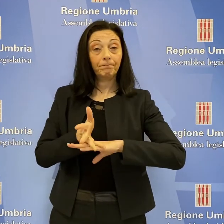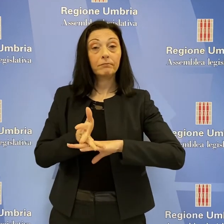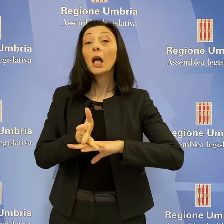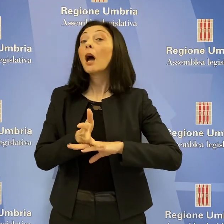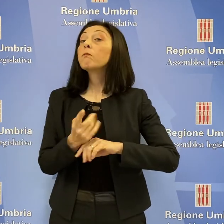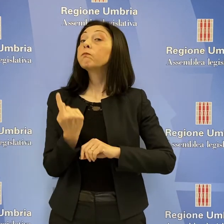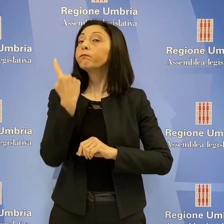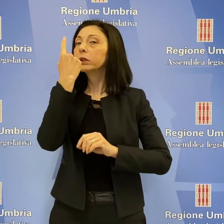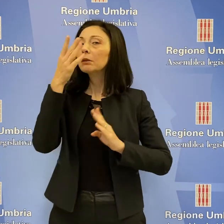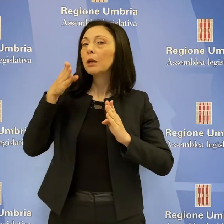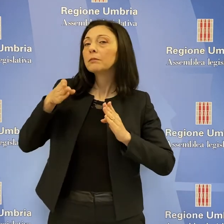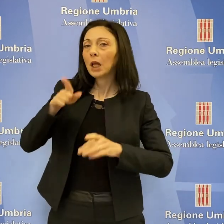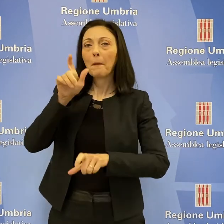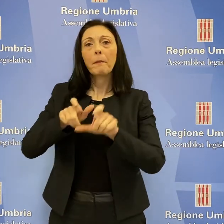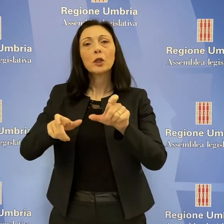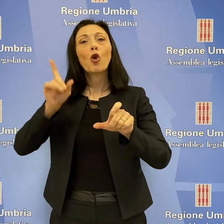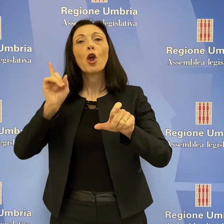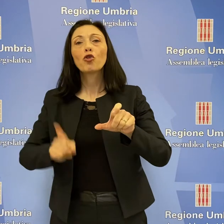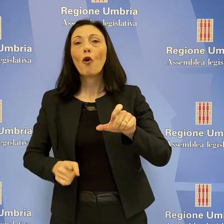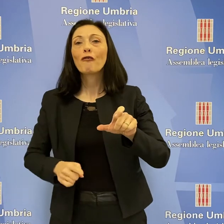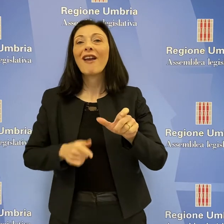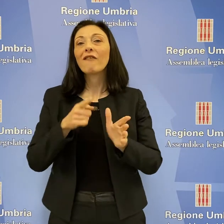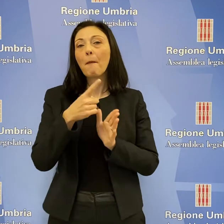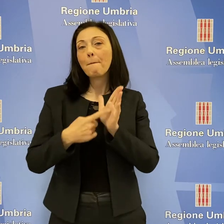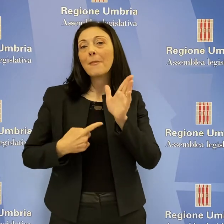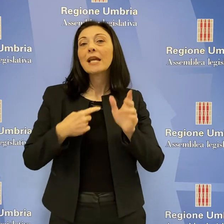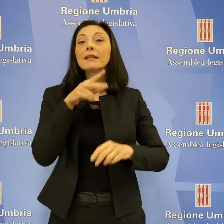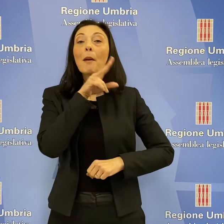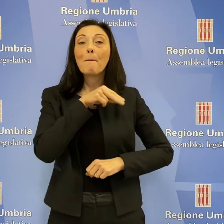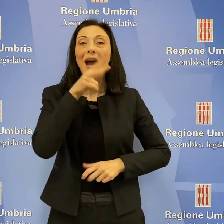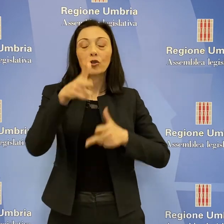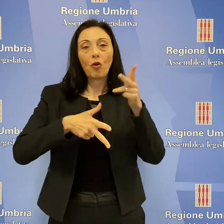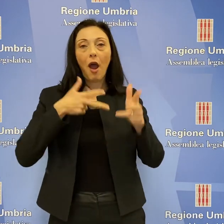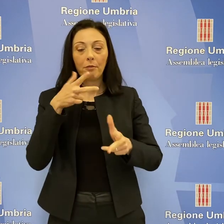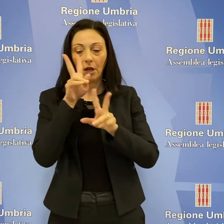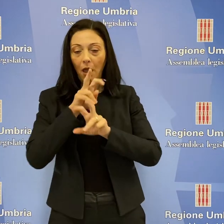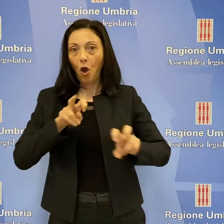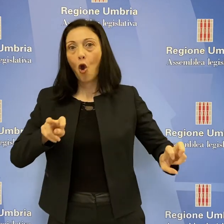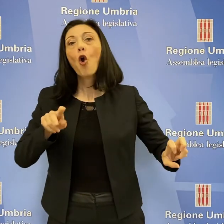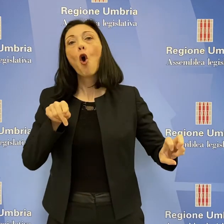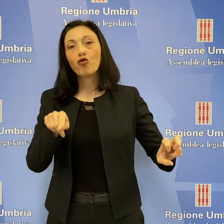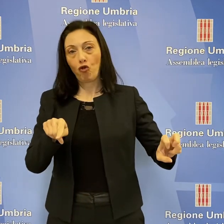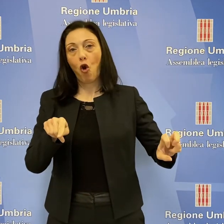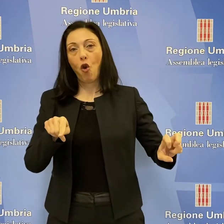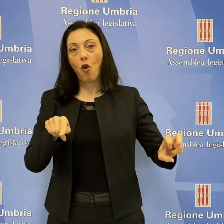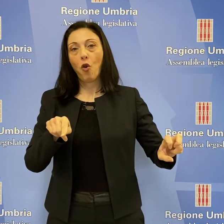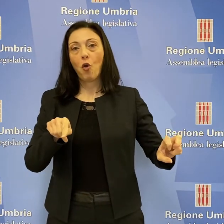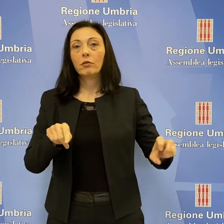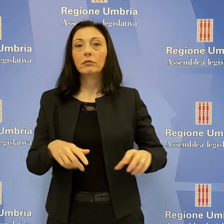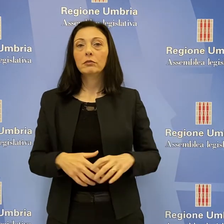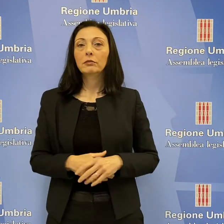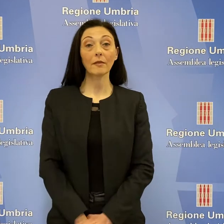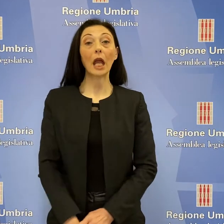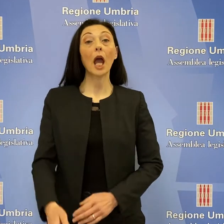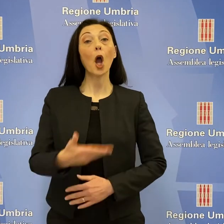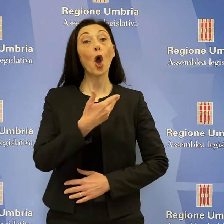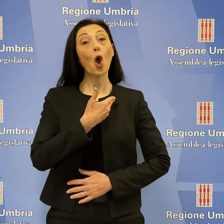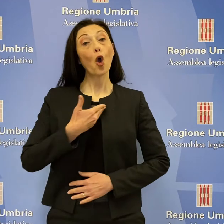Avranno priorità, detto, le persone che dovevano svolgere i controlli a marzo e aprile del 2020. Il consigliere